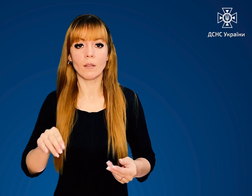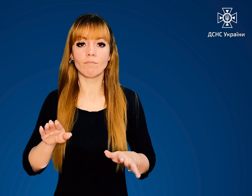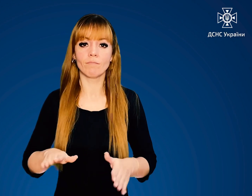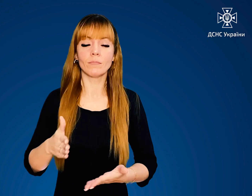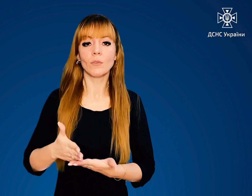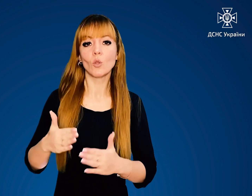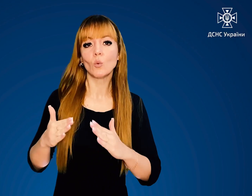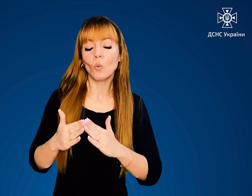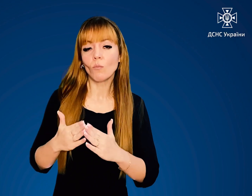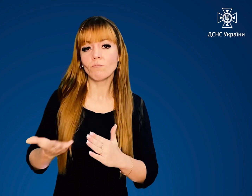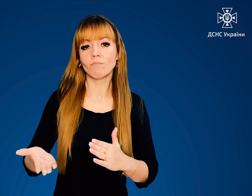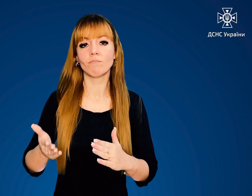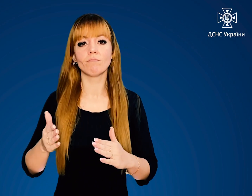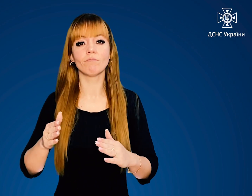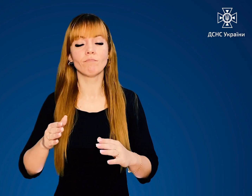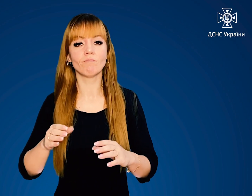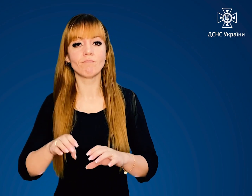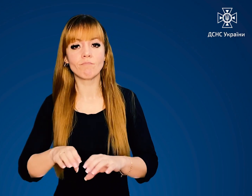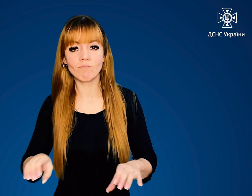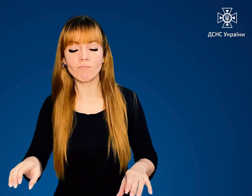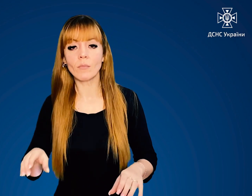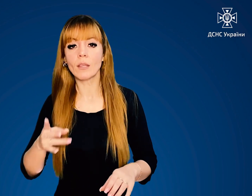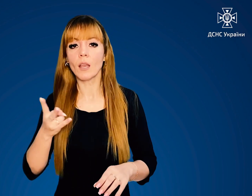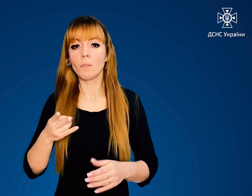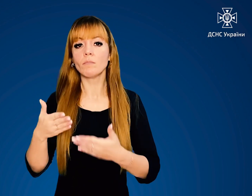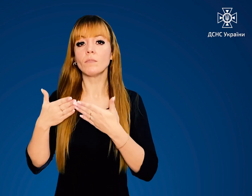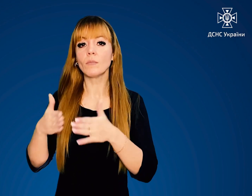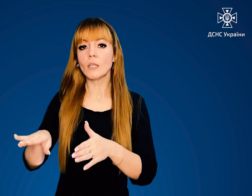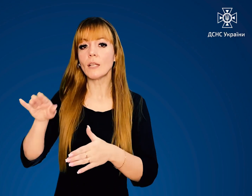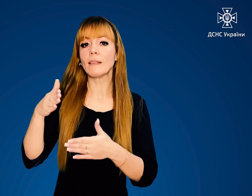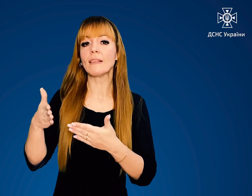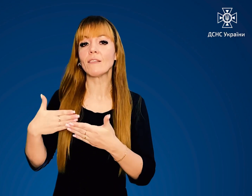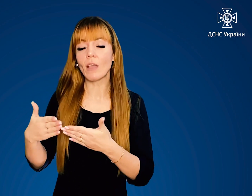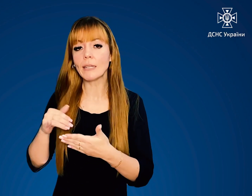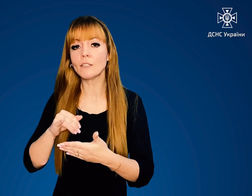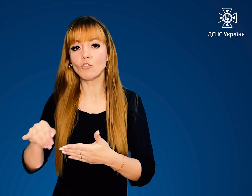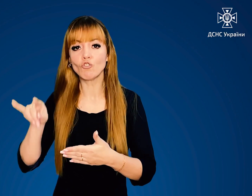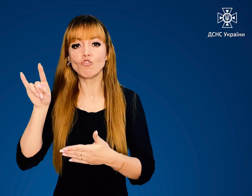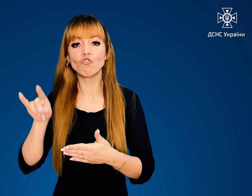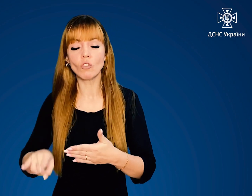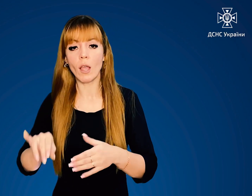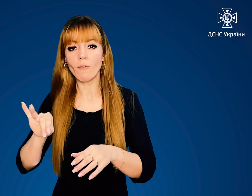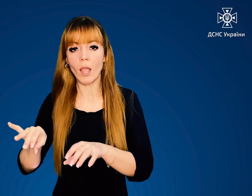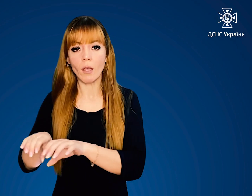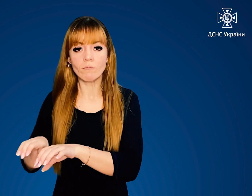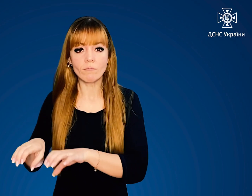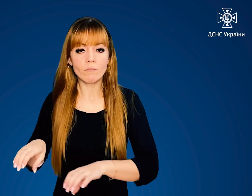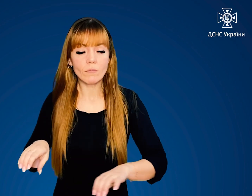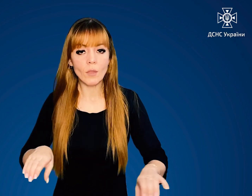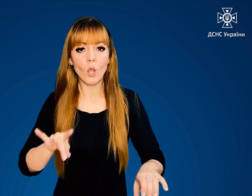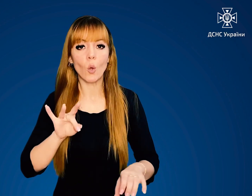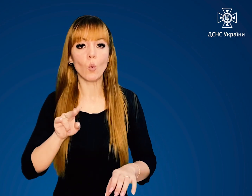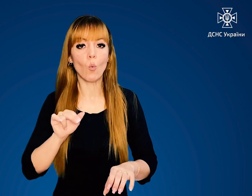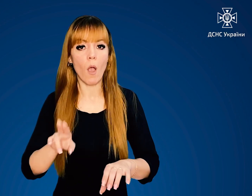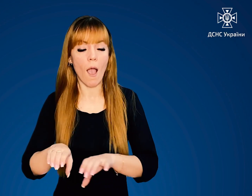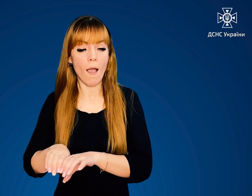споруді, необхідно відкрити дверця та шафи і розкласти в напрямку осередку пожежі рукав,